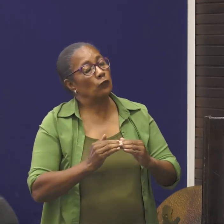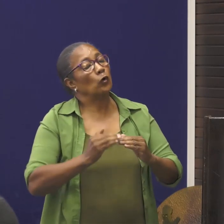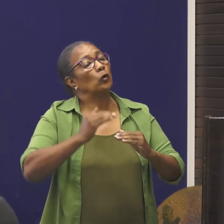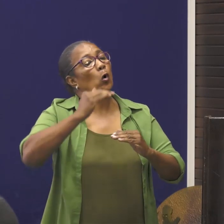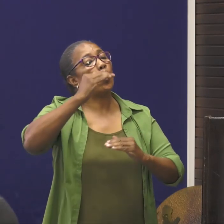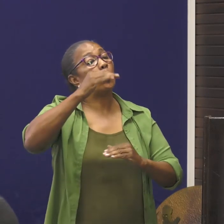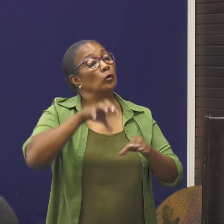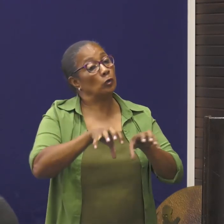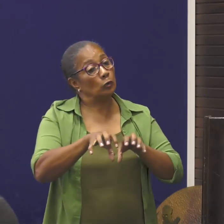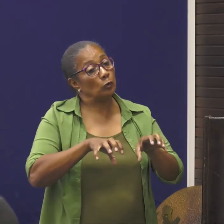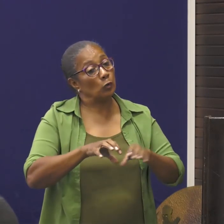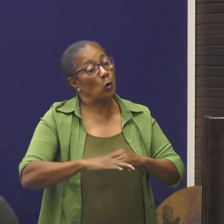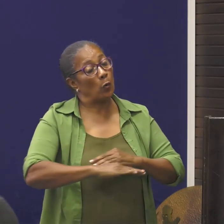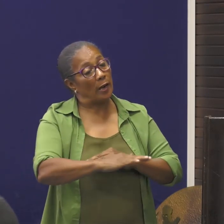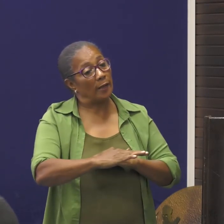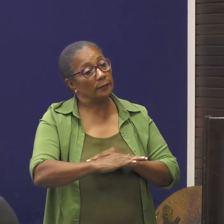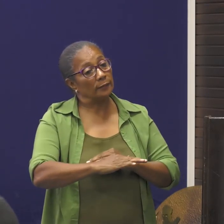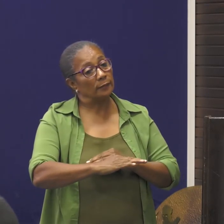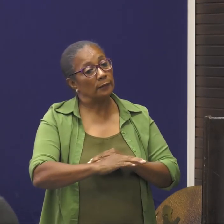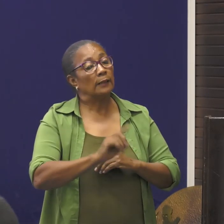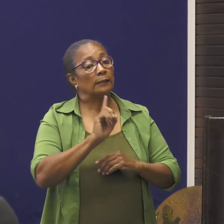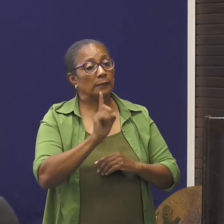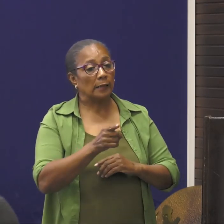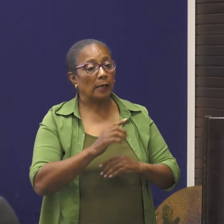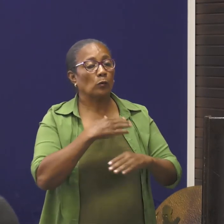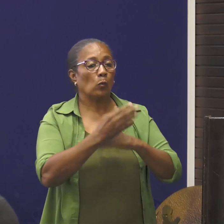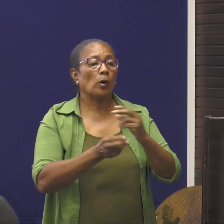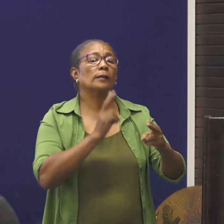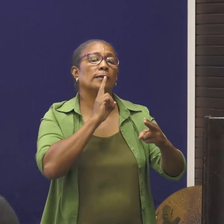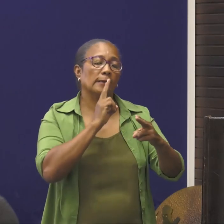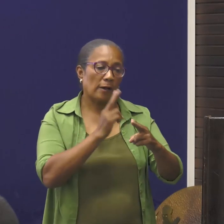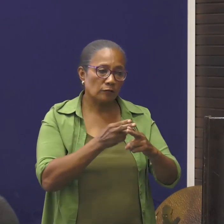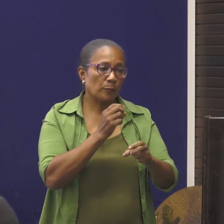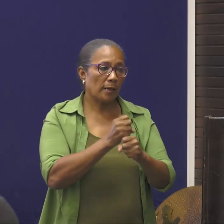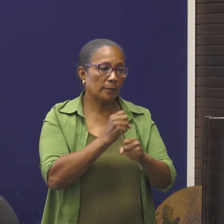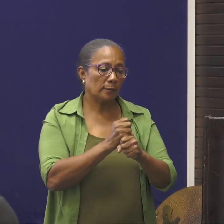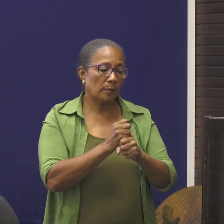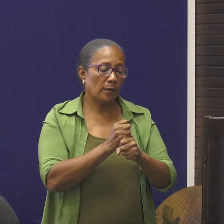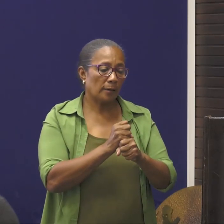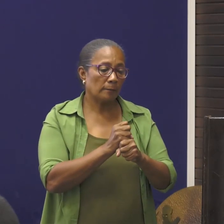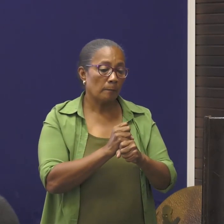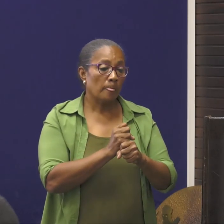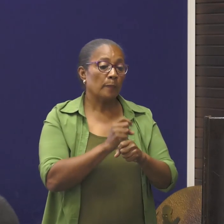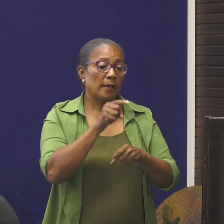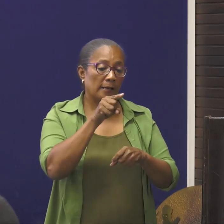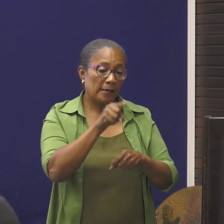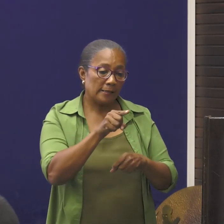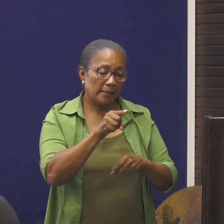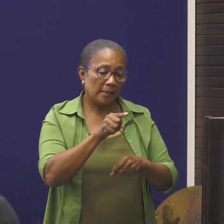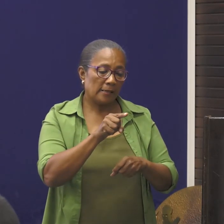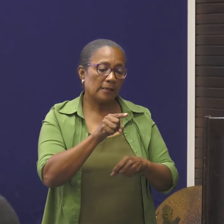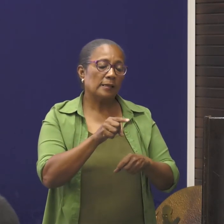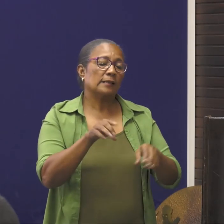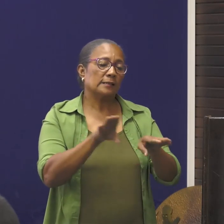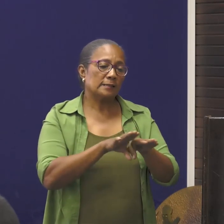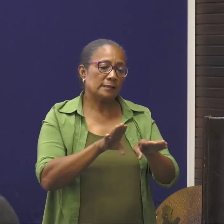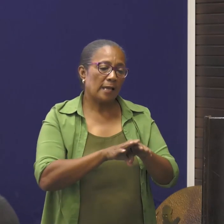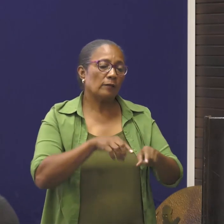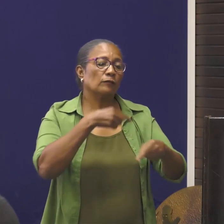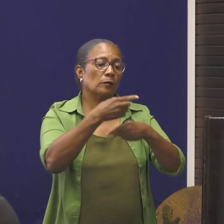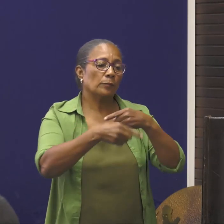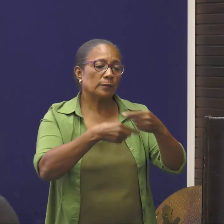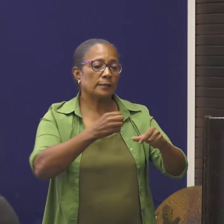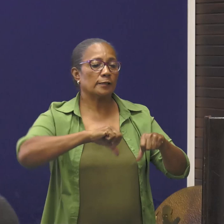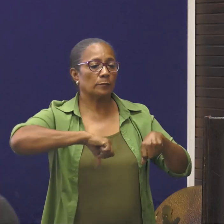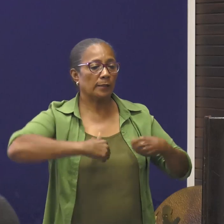risico land, dan worden er afspraken met u gemaakt. Dan gaat u hetzelfde proces weer beginnen, als bij